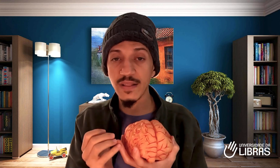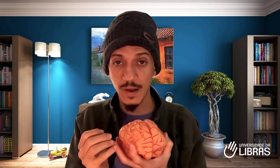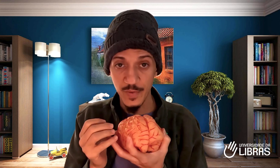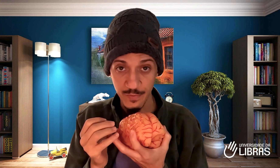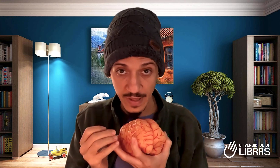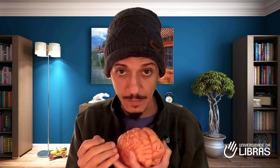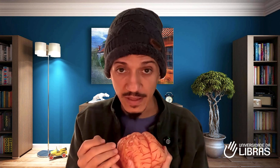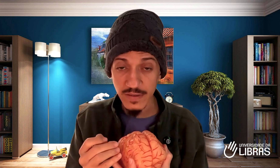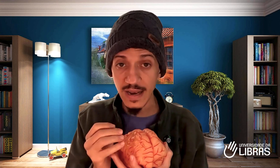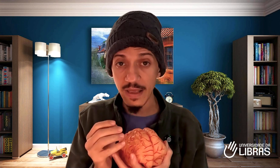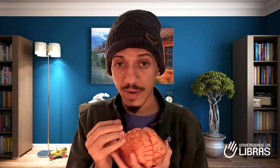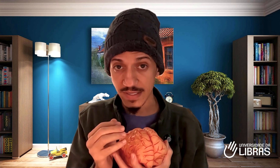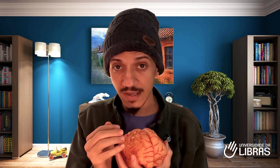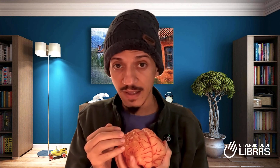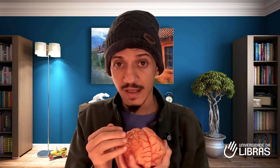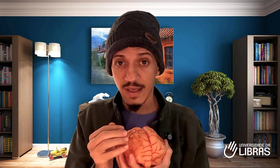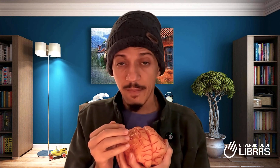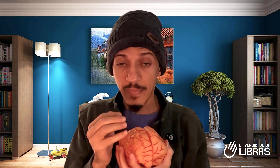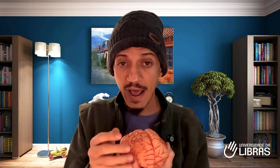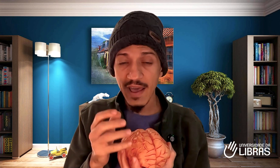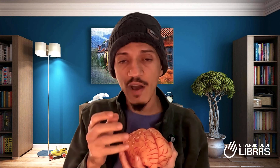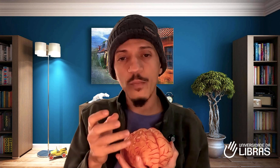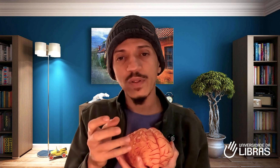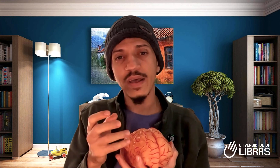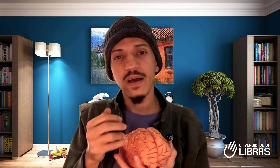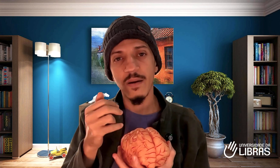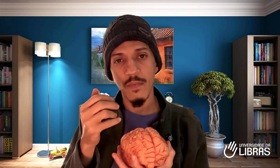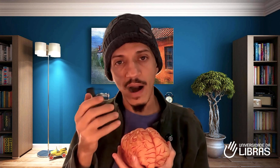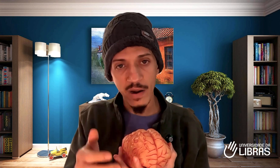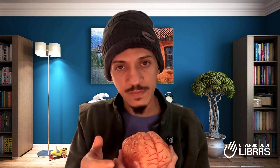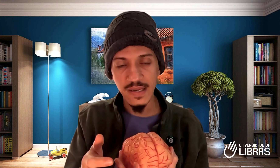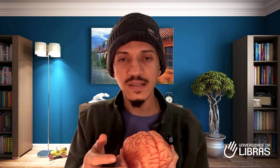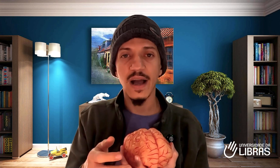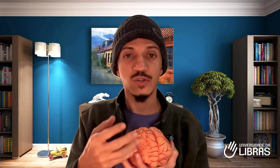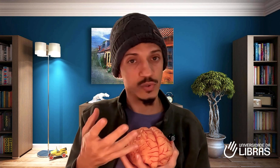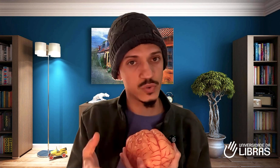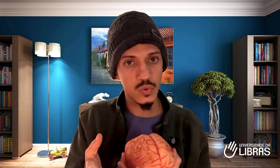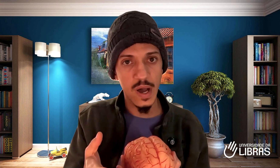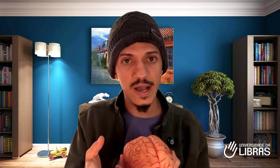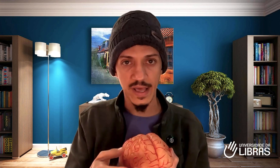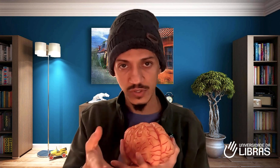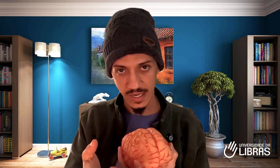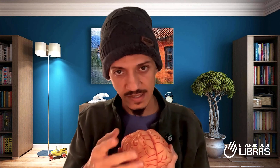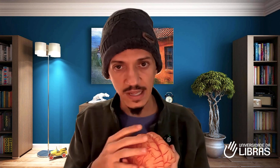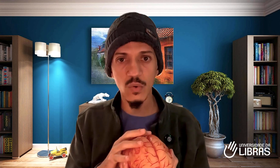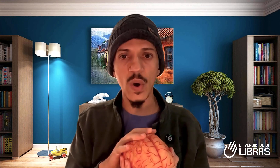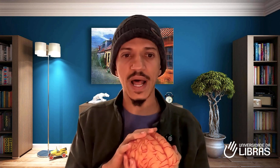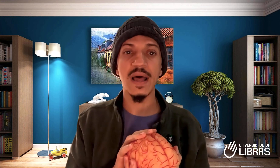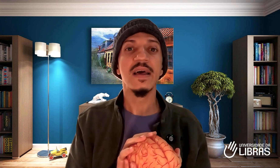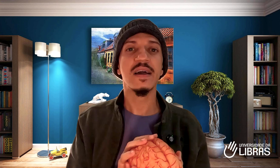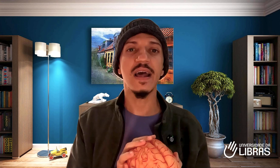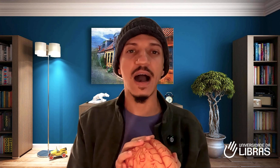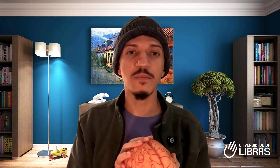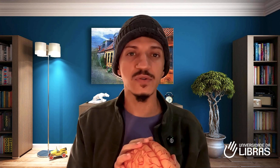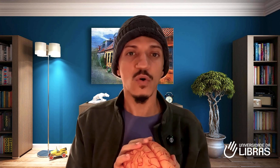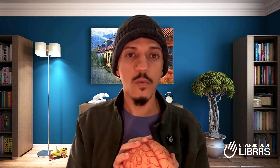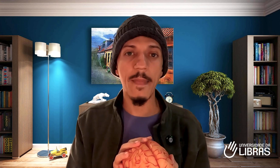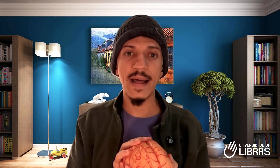aprofundamento na Libras para eu poder, anos mais tarde, junto com a Raquel, já casado com ela, criarmos o método